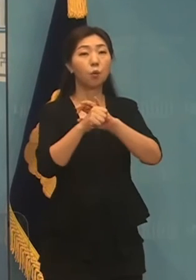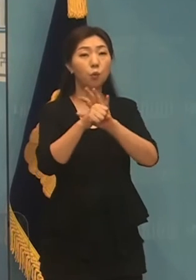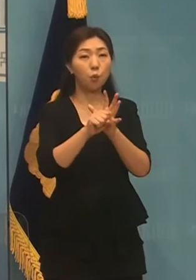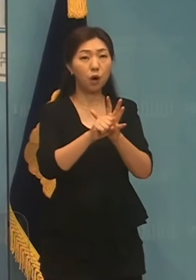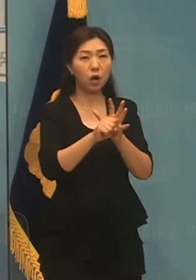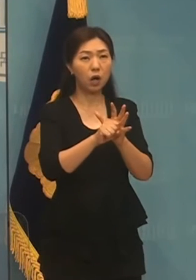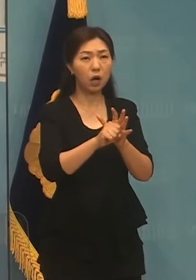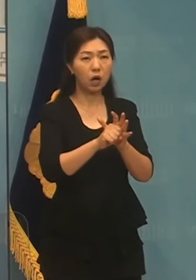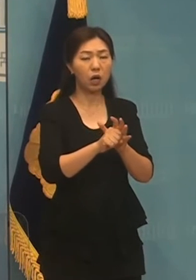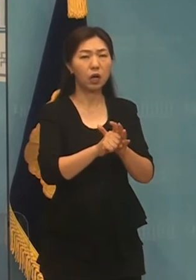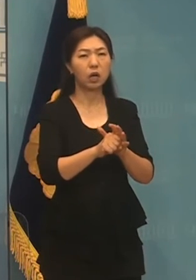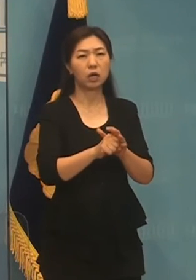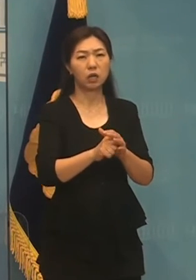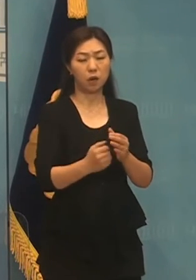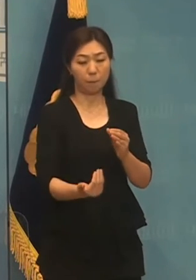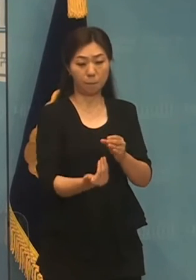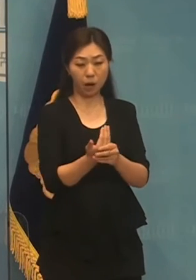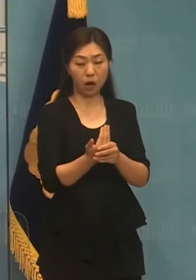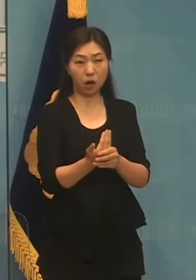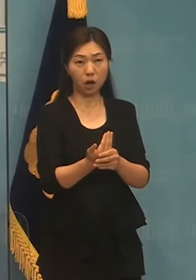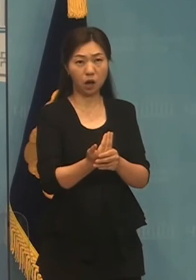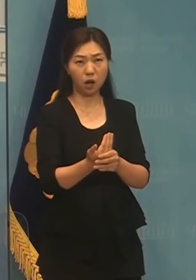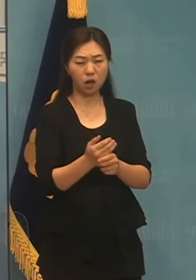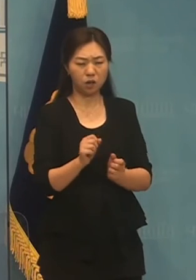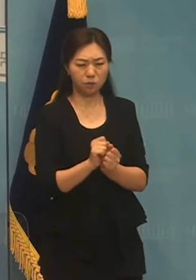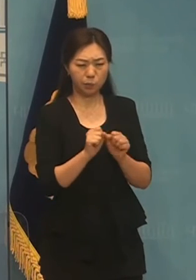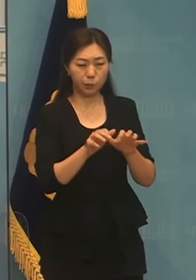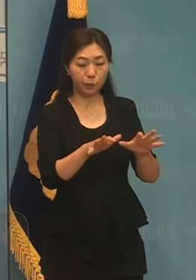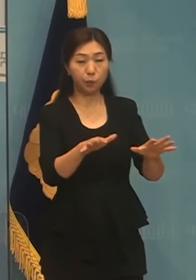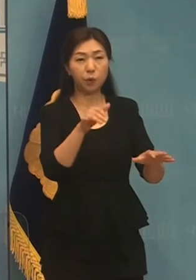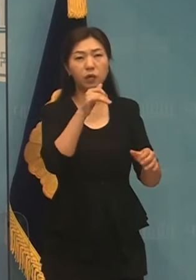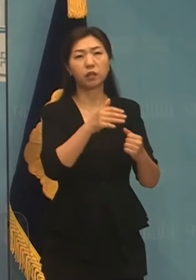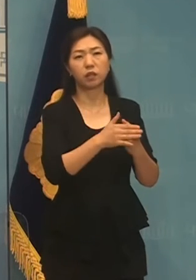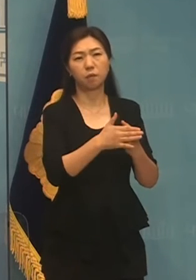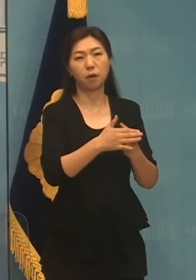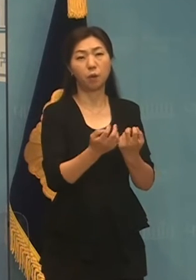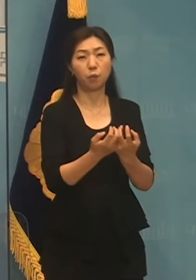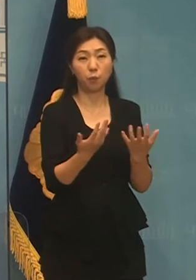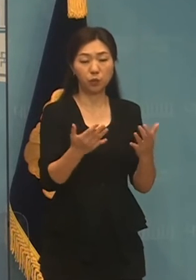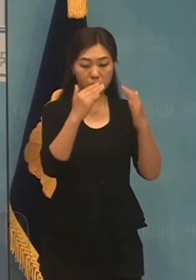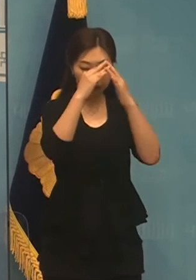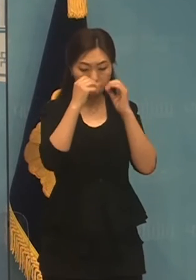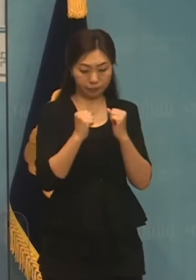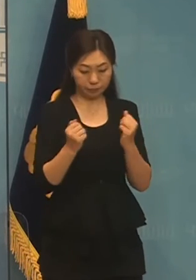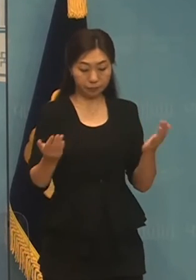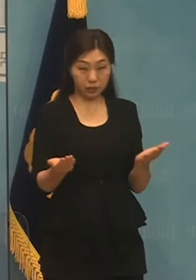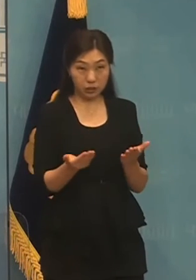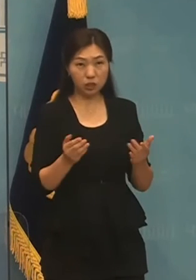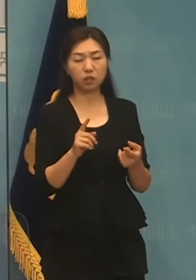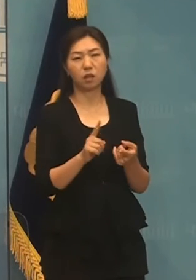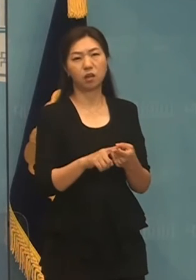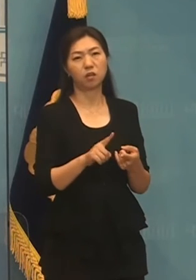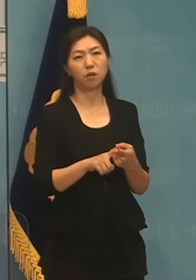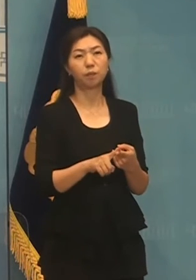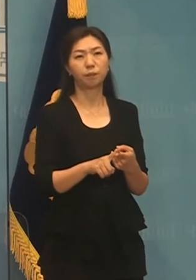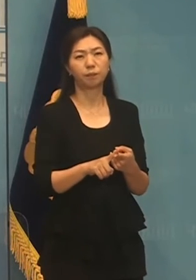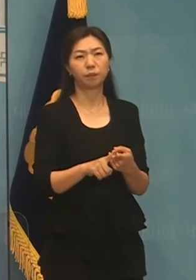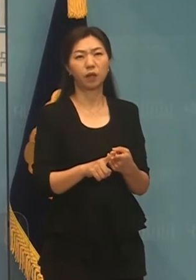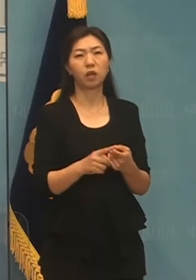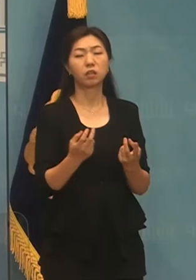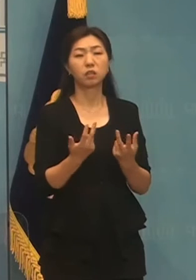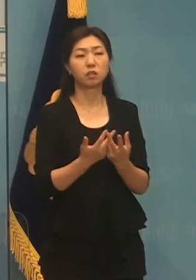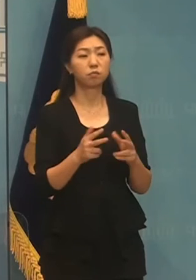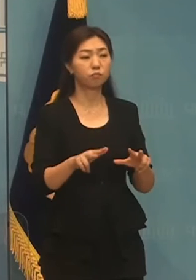재택근무가 어느새 일상으로 자리 잡고 있습니다. 예전처럼 직원 전원이 한곳에 모여서